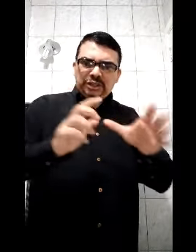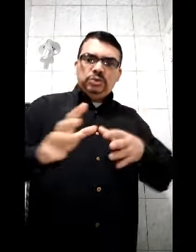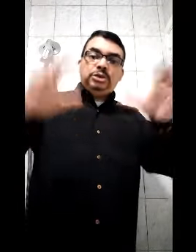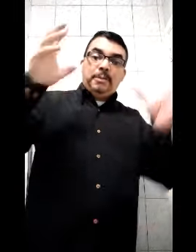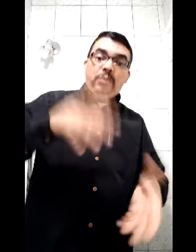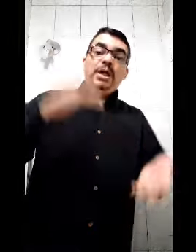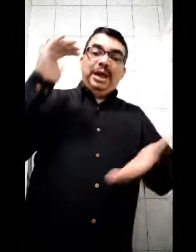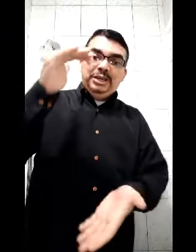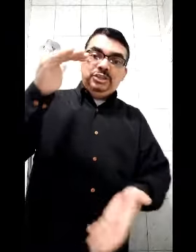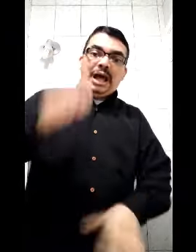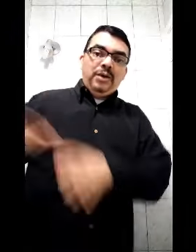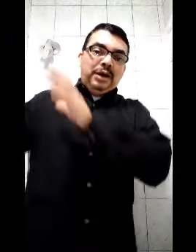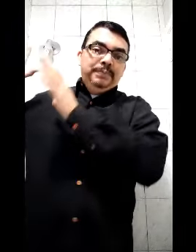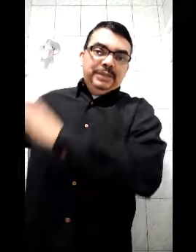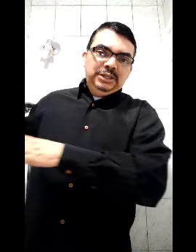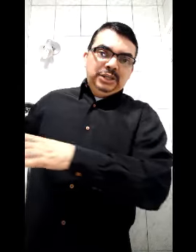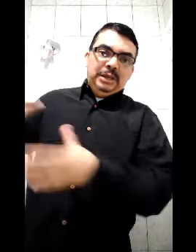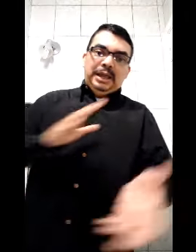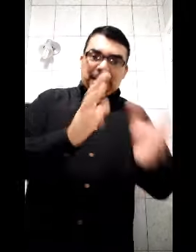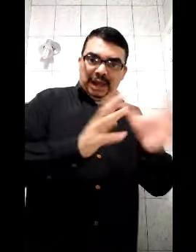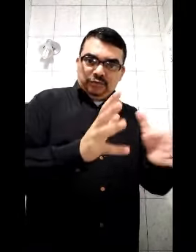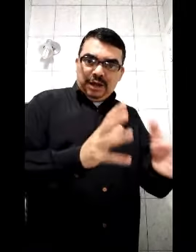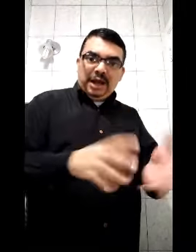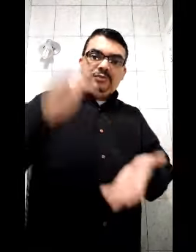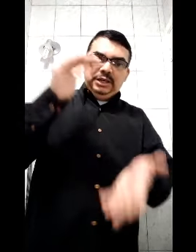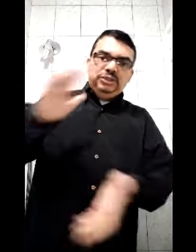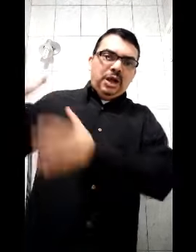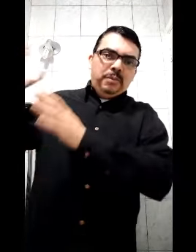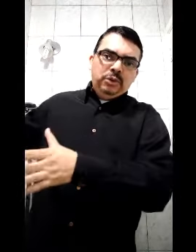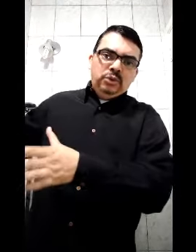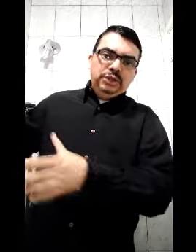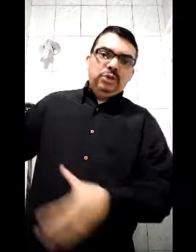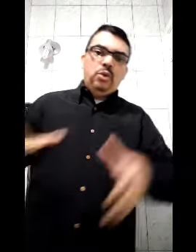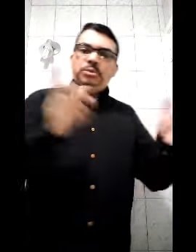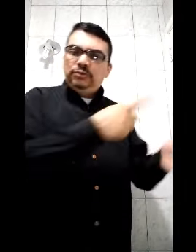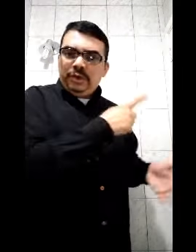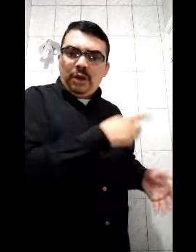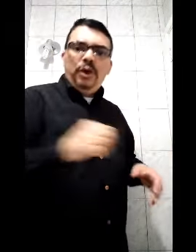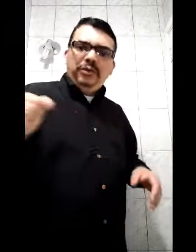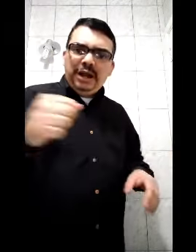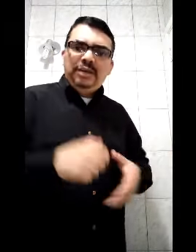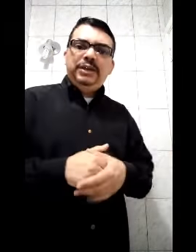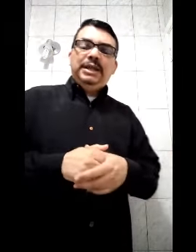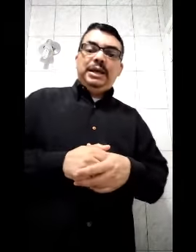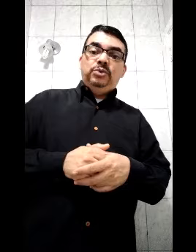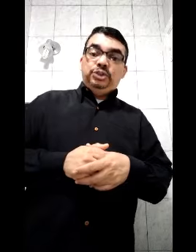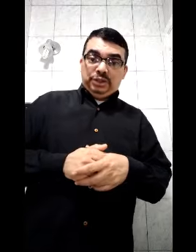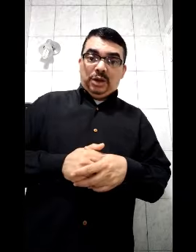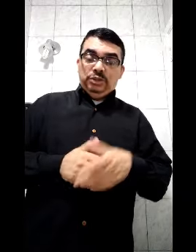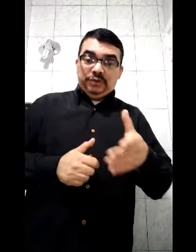direitinho o sabão, enche d'água, deixa, lavou a garrafinha, enche d'água, põe no congelador. Quando você for na rua, leva a garrafinha daquela no dia de calor, de